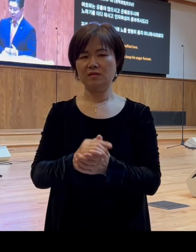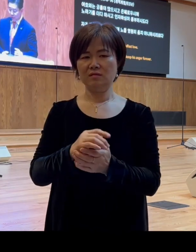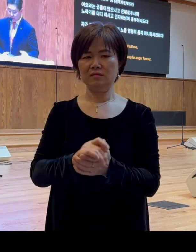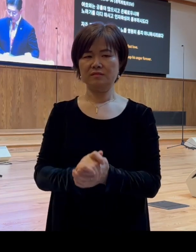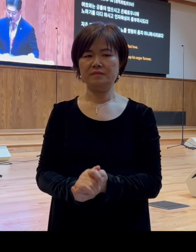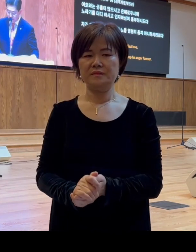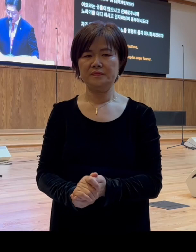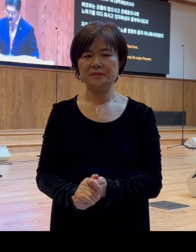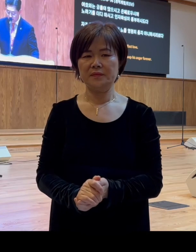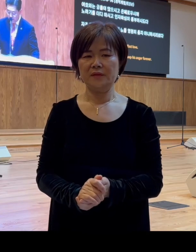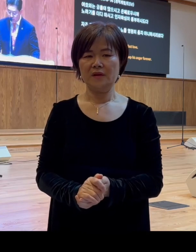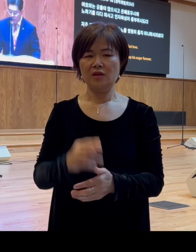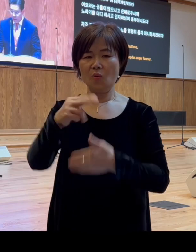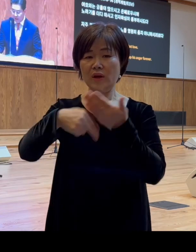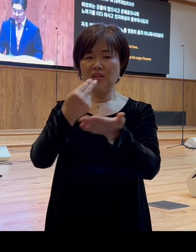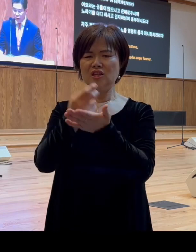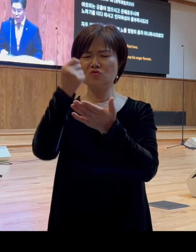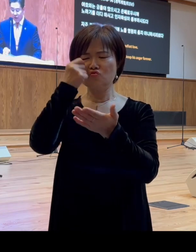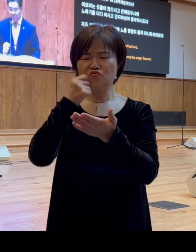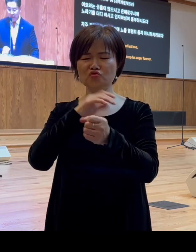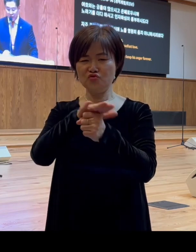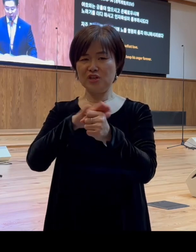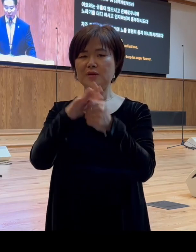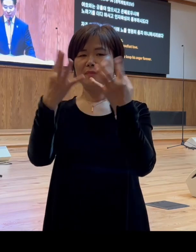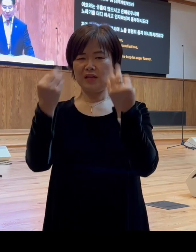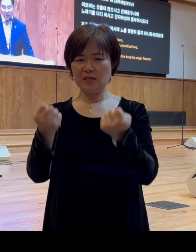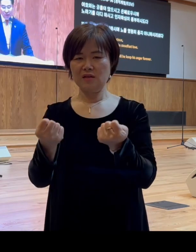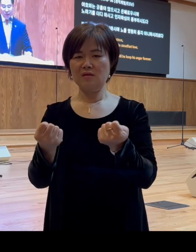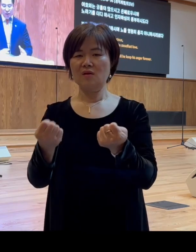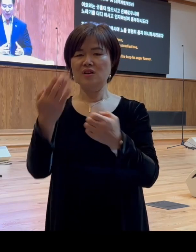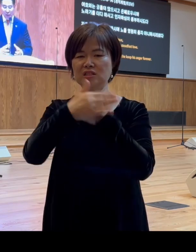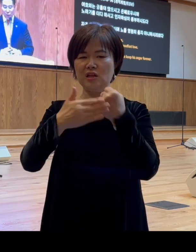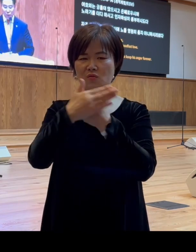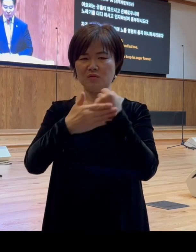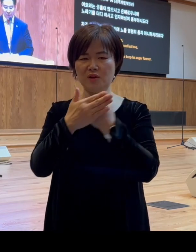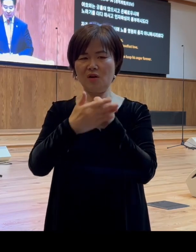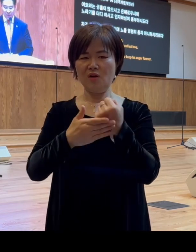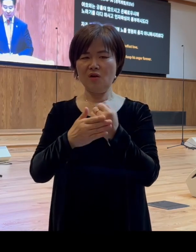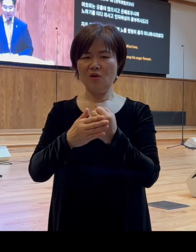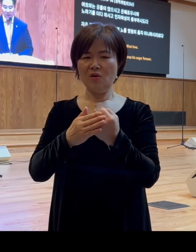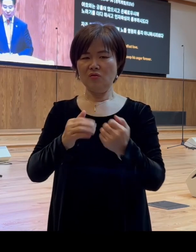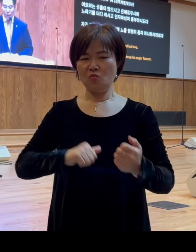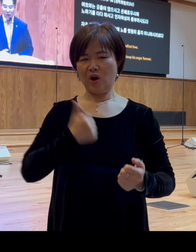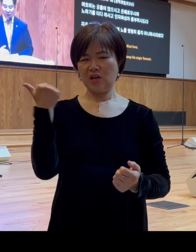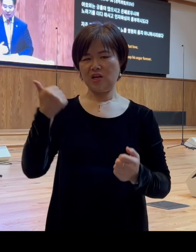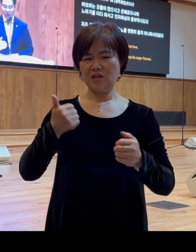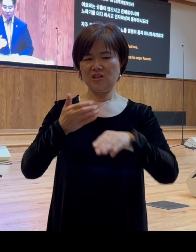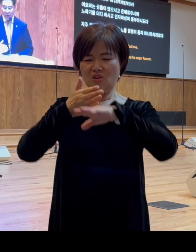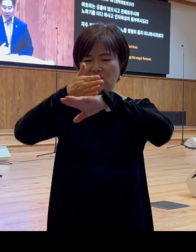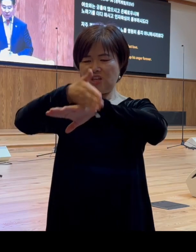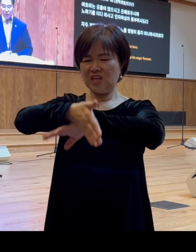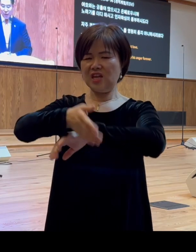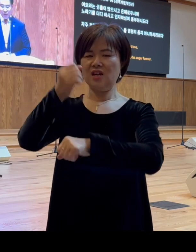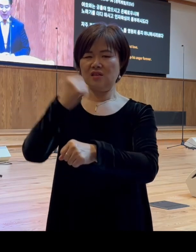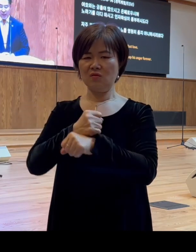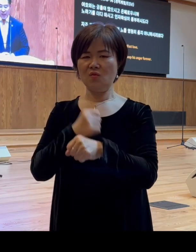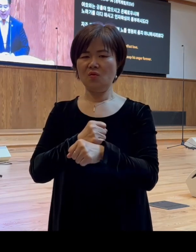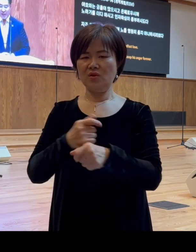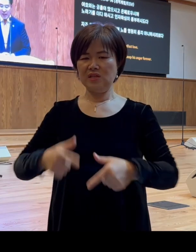여호와는 극률이 많으시고 은혜로우시며 노하기를 더디하시고 인자하심이